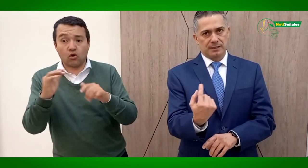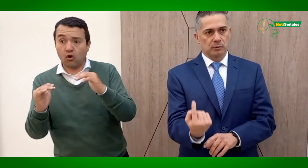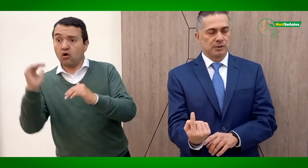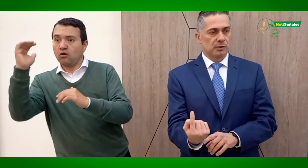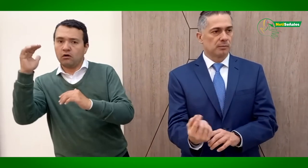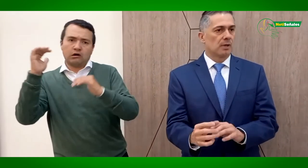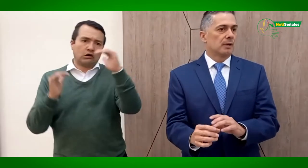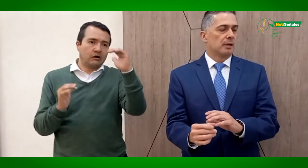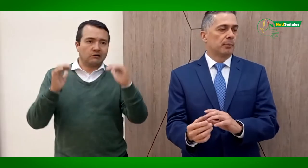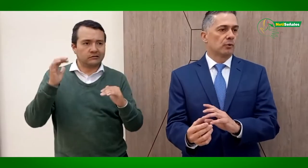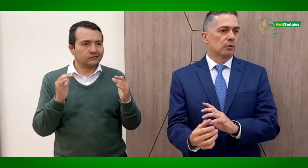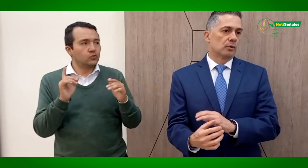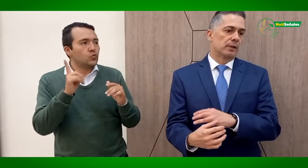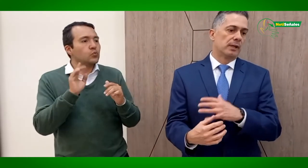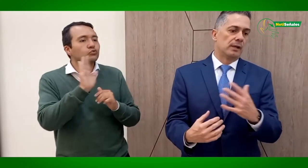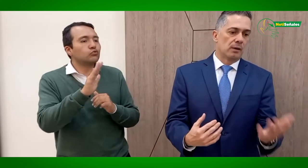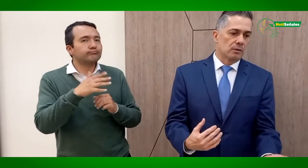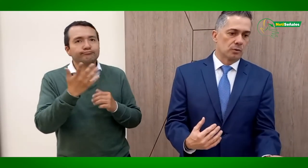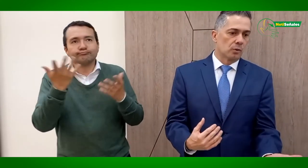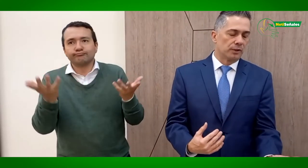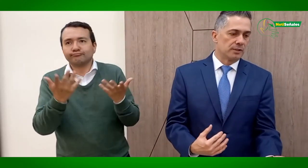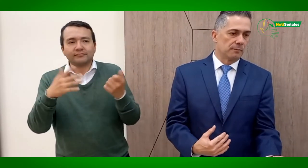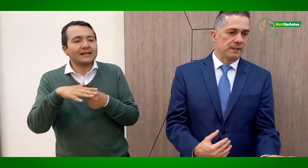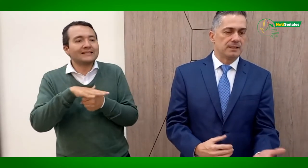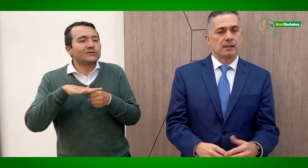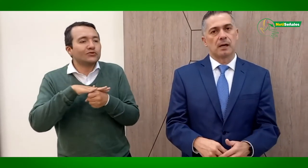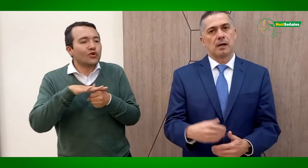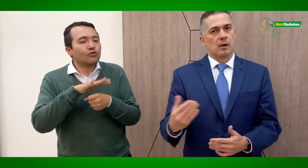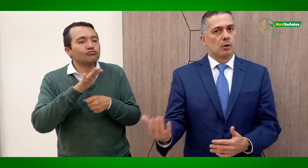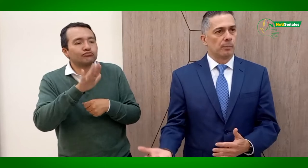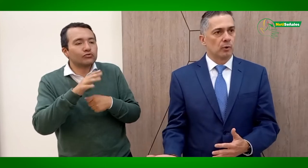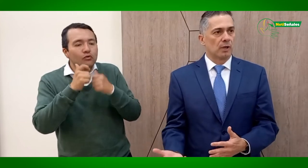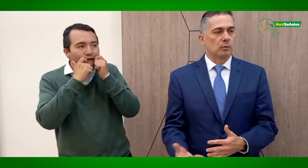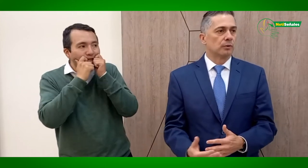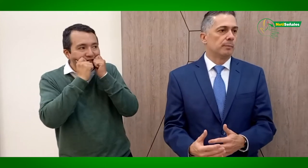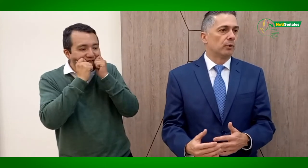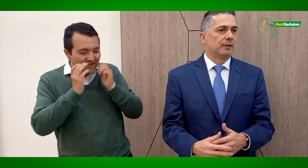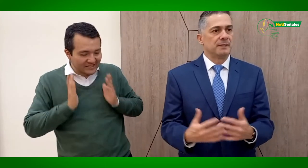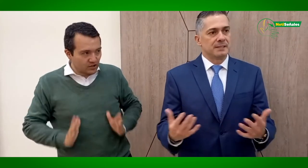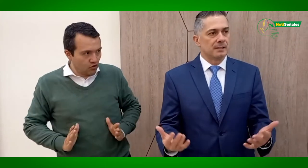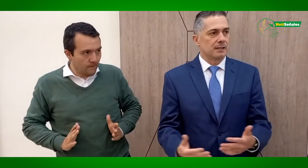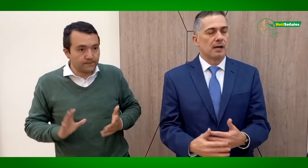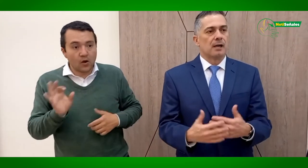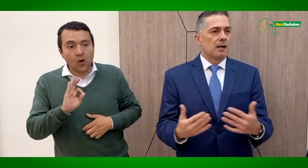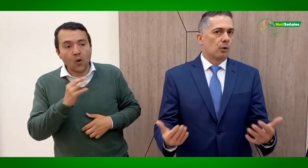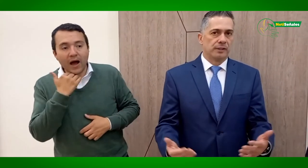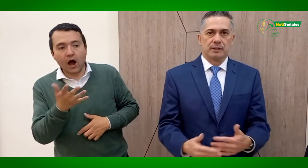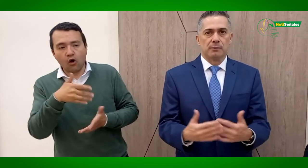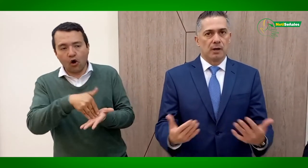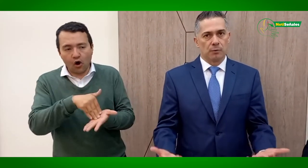situación de pronto de su condición física o por algún tipo de deficiencia auditiva o